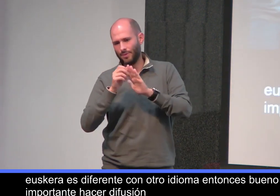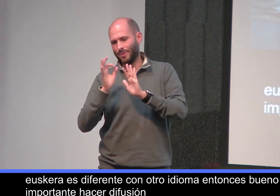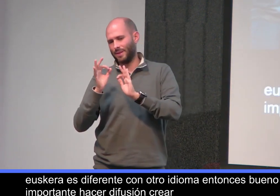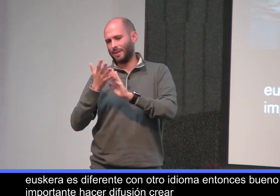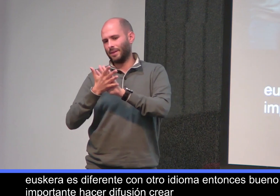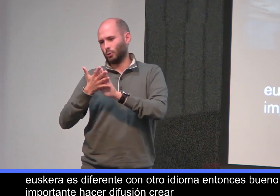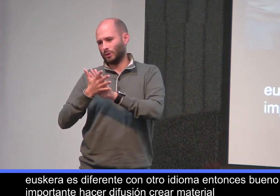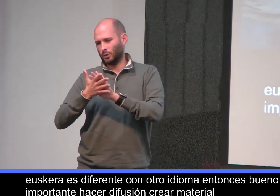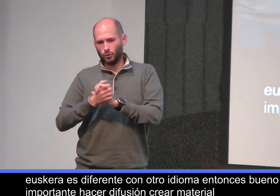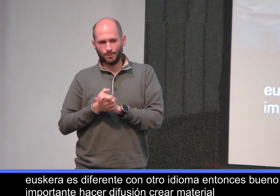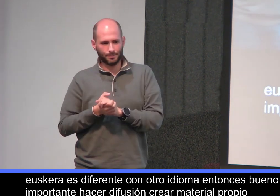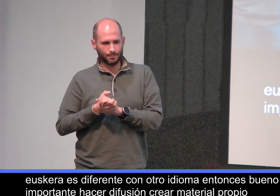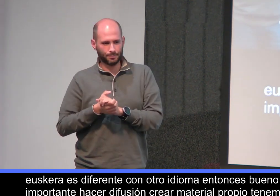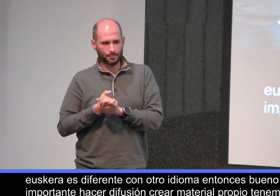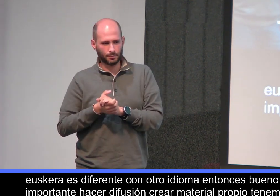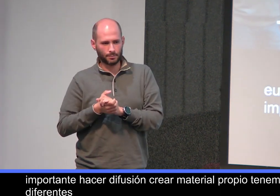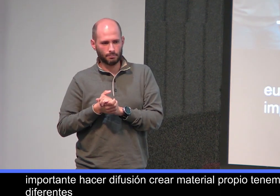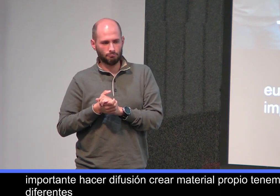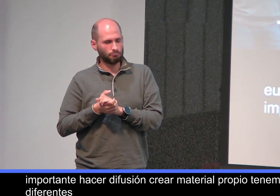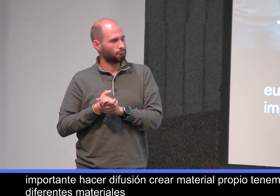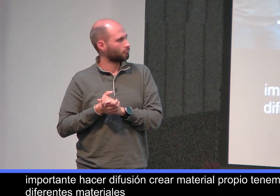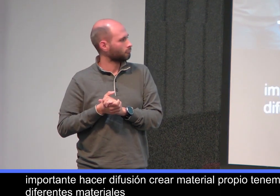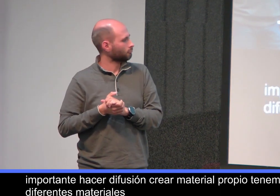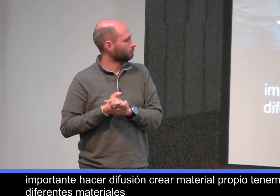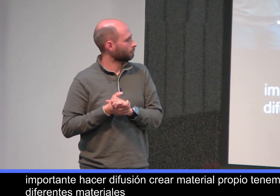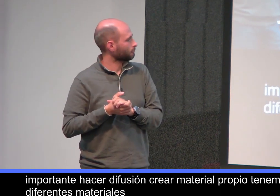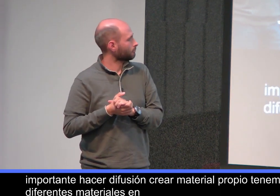propio, tenemos diferentes materiales en lengua de signos.